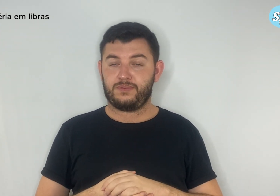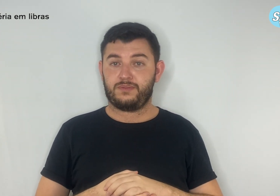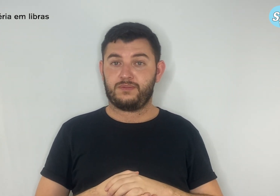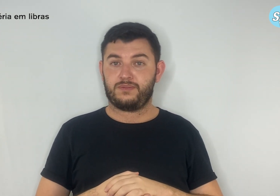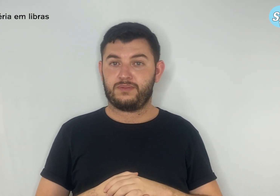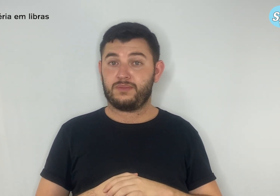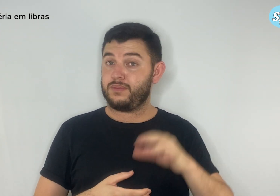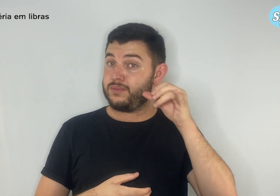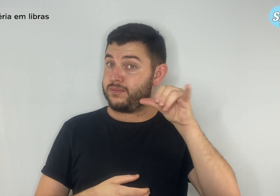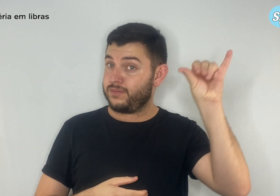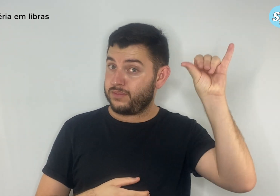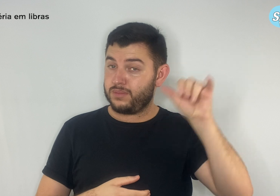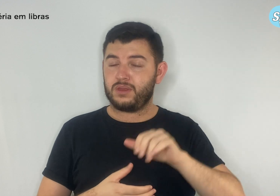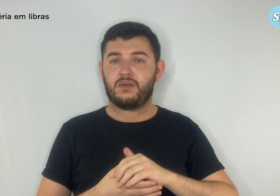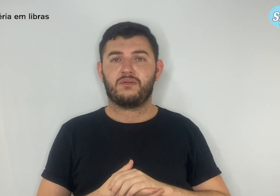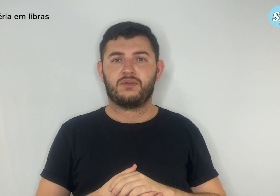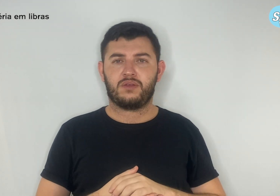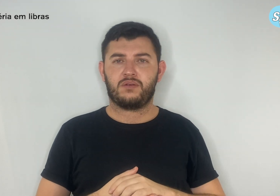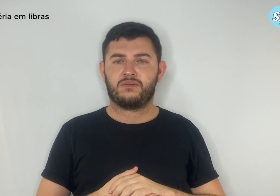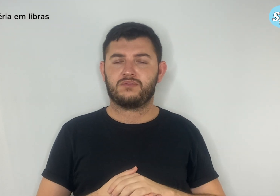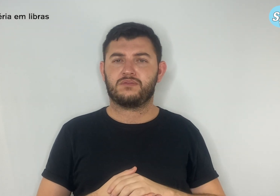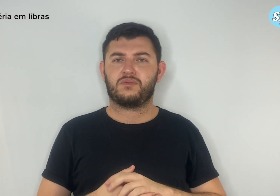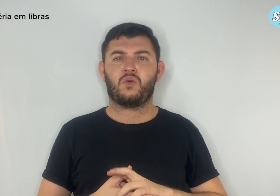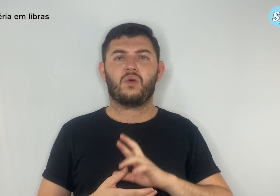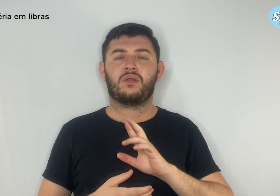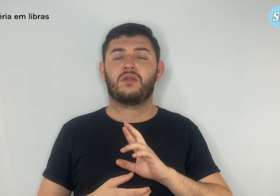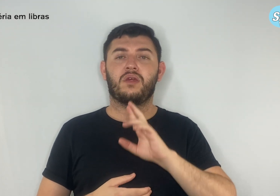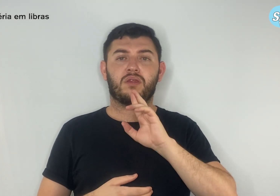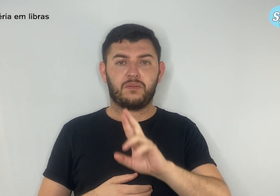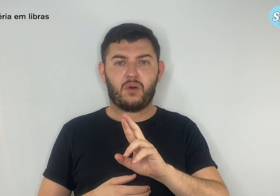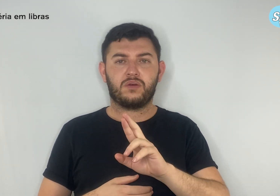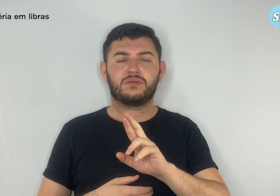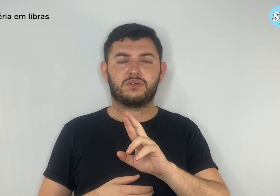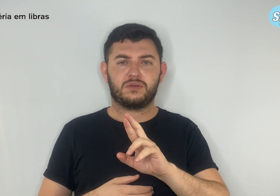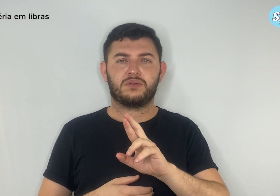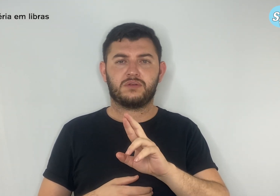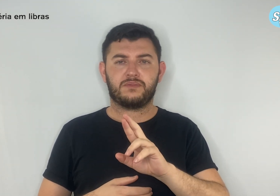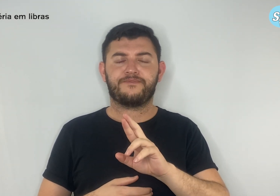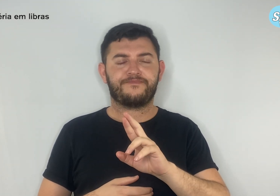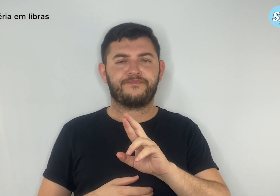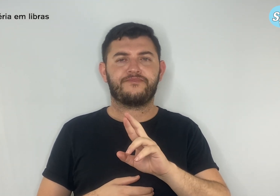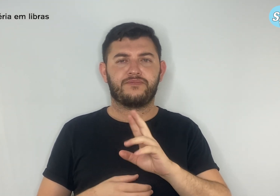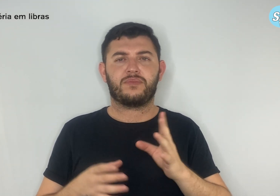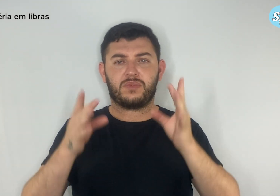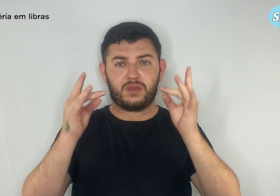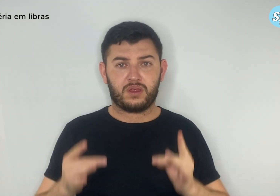concomitantemente, com as respostas tratadas acima, ações de prevenção. O